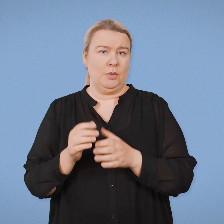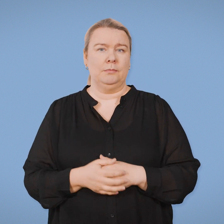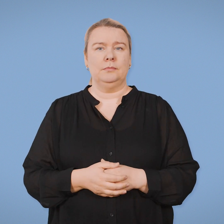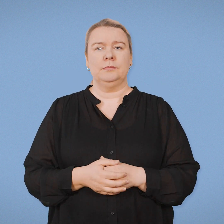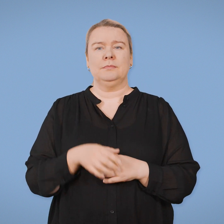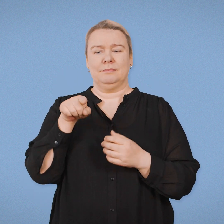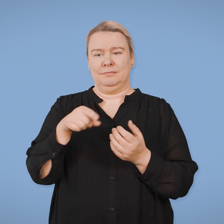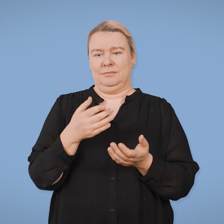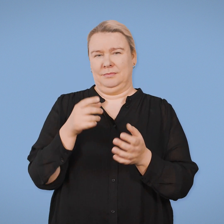apua.